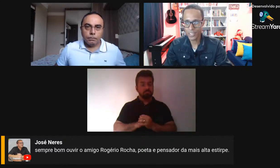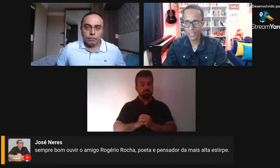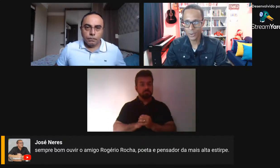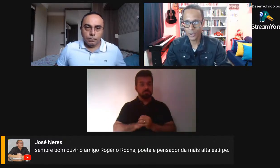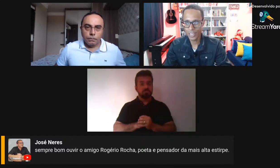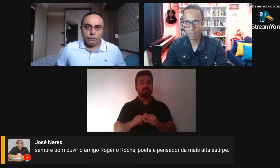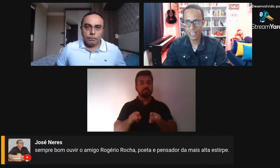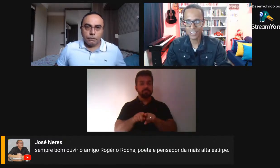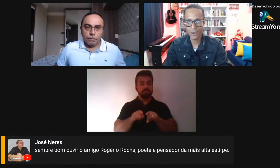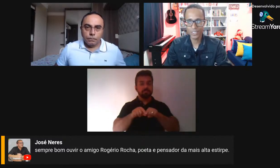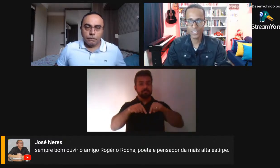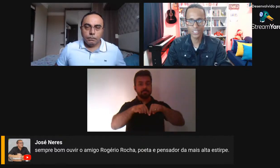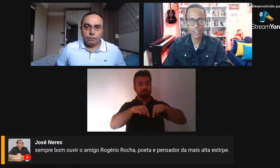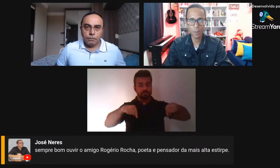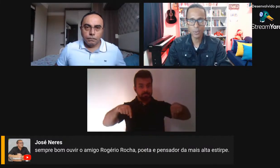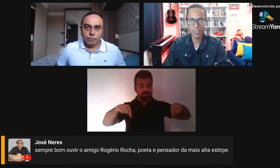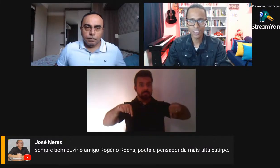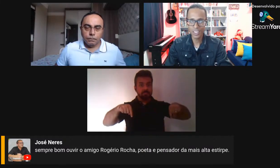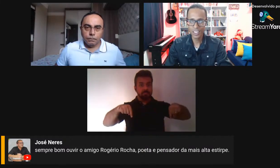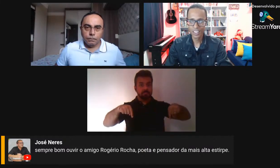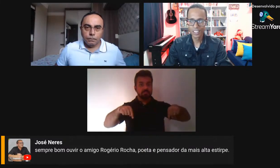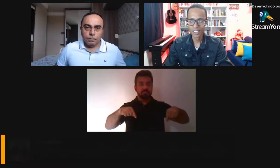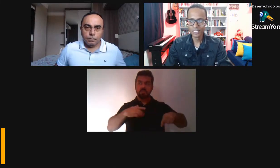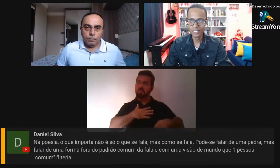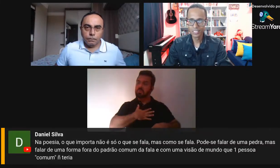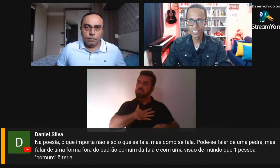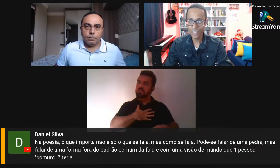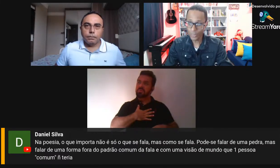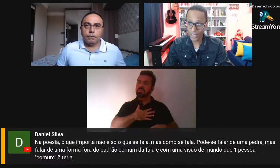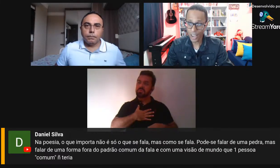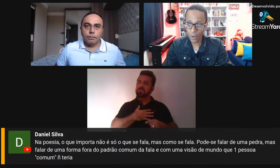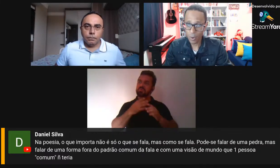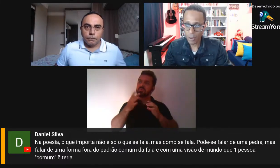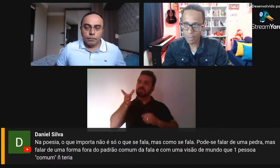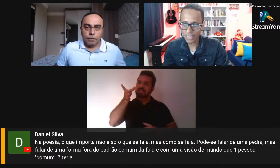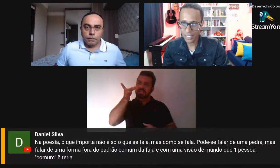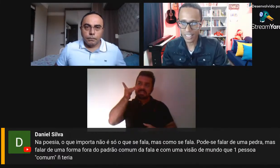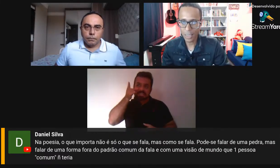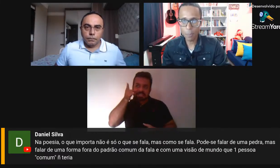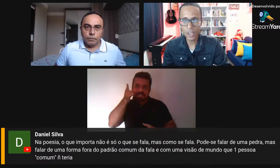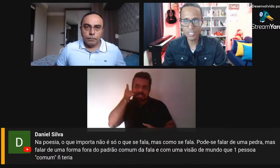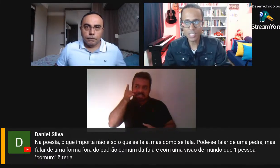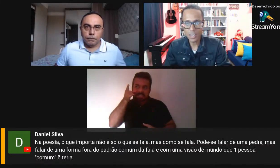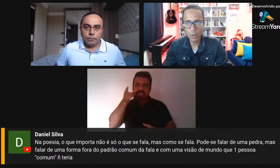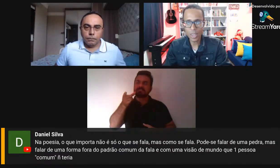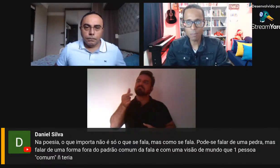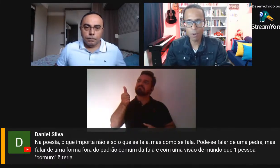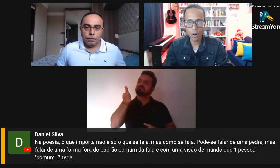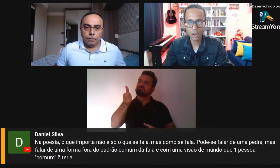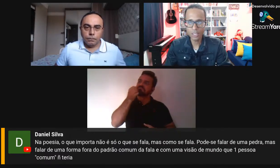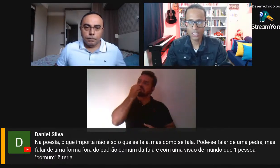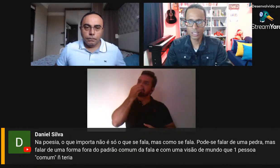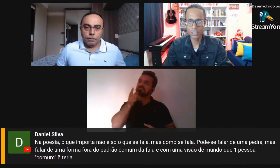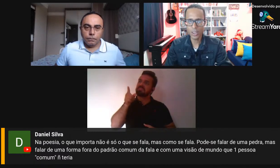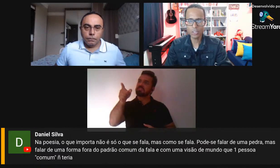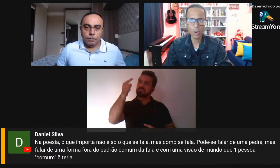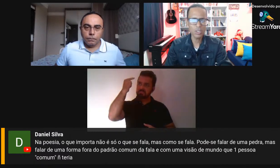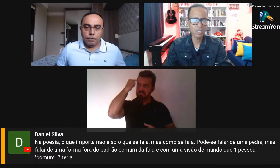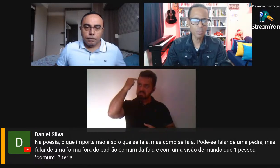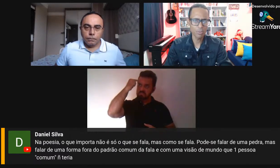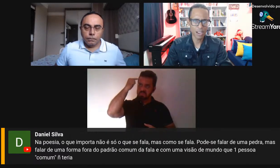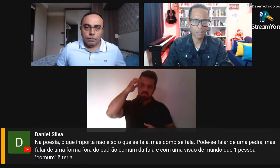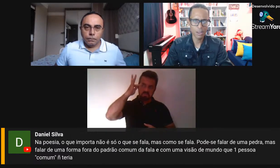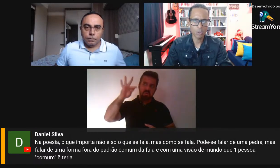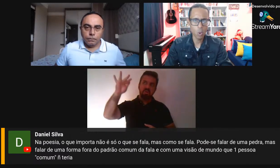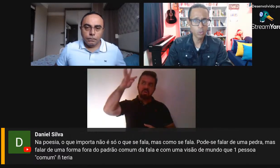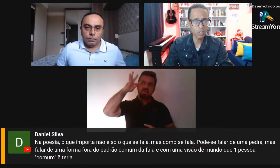poeta e pensador da mais alta estirco. E o Daniel complementa, que na poesia o que importa não é só